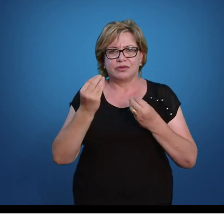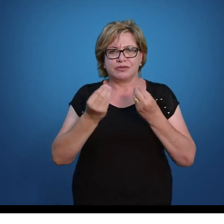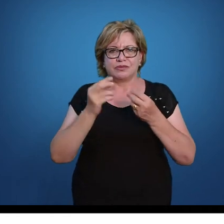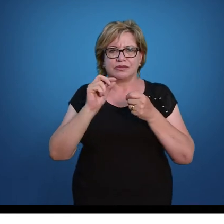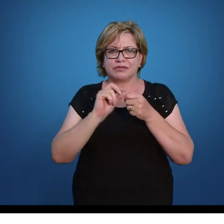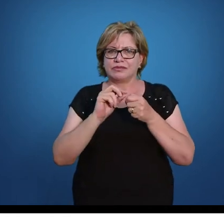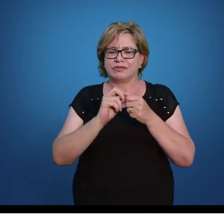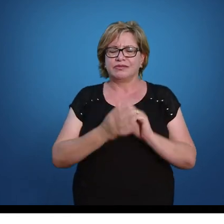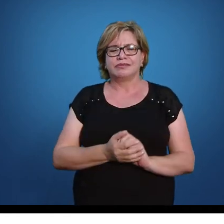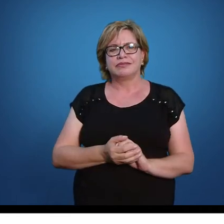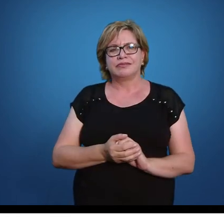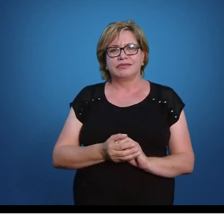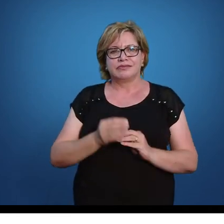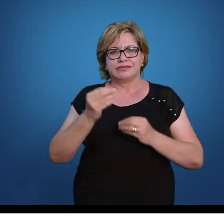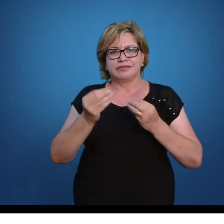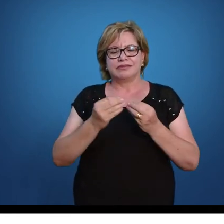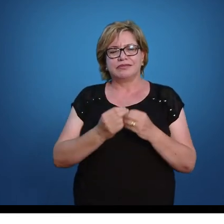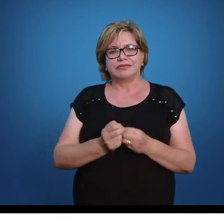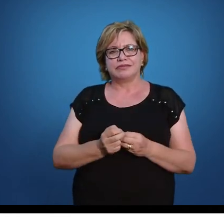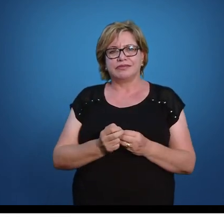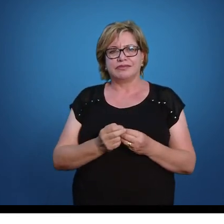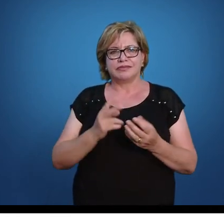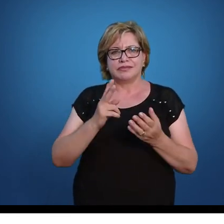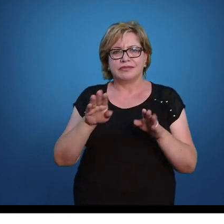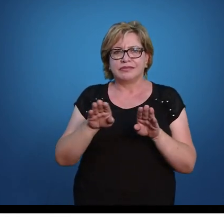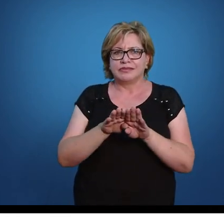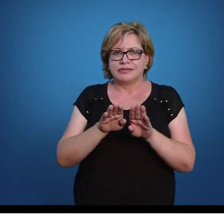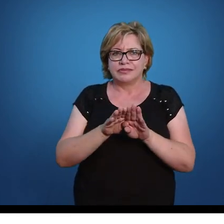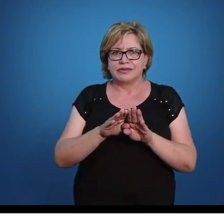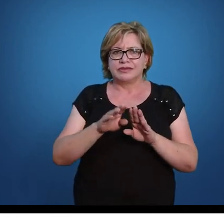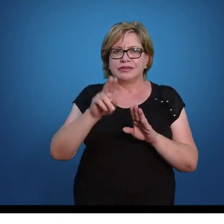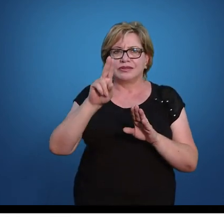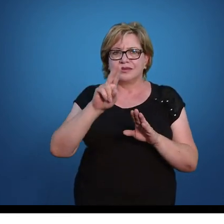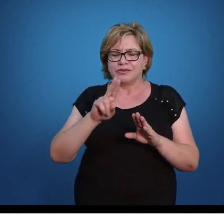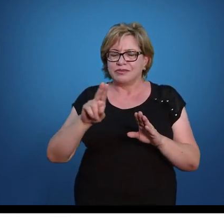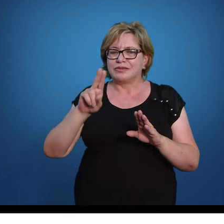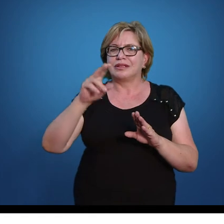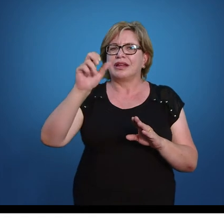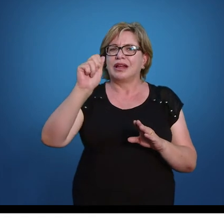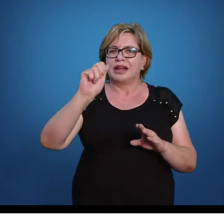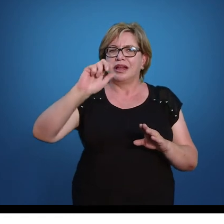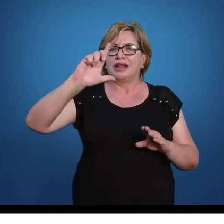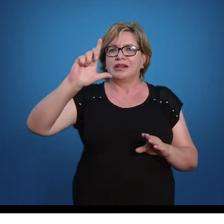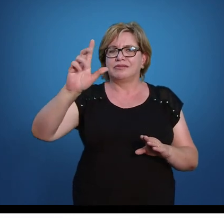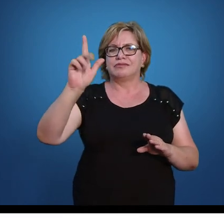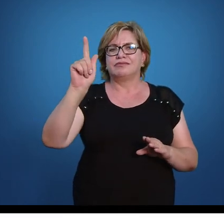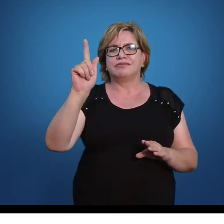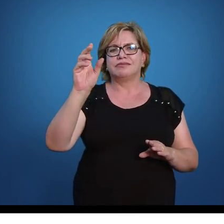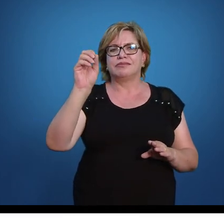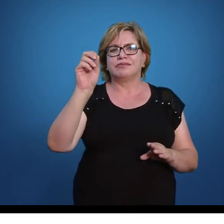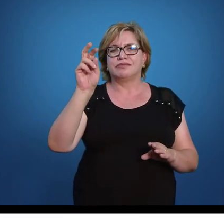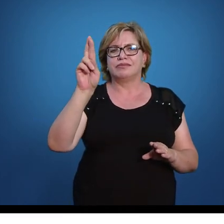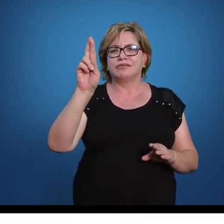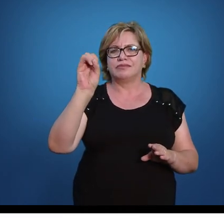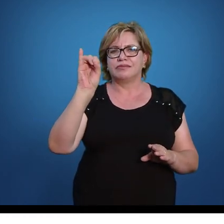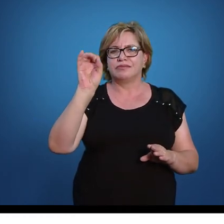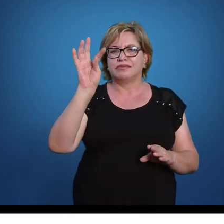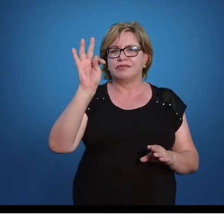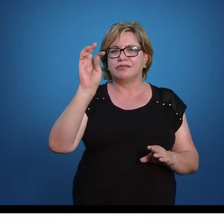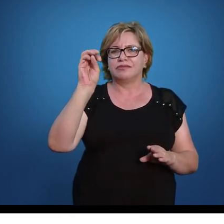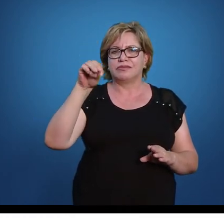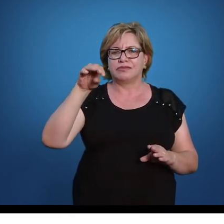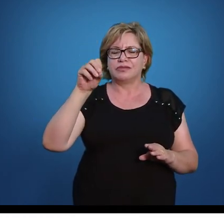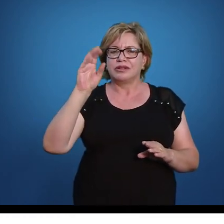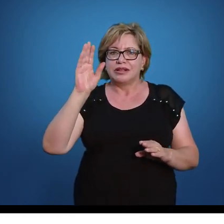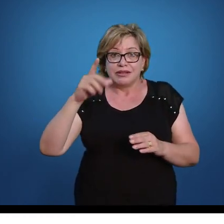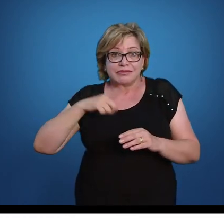eu vou efetuar essa divisão de fração? Também vou recorrer a algoritmo. O que é um algoritmo? É aquilo que tem pronto. Então, é